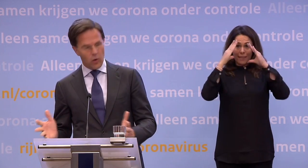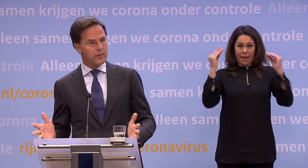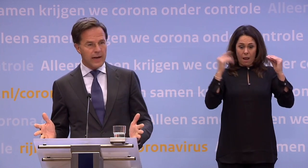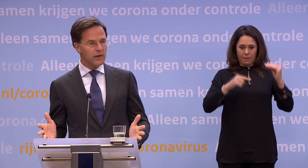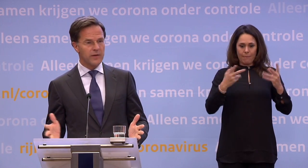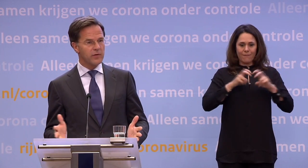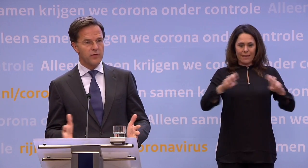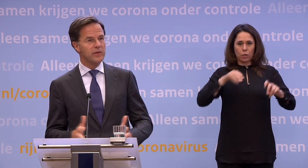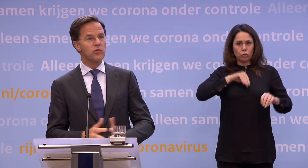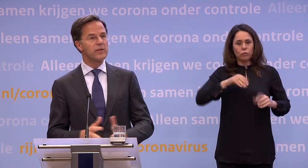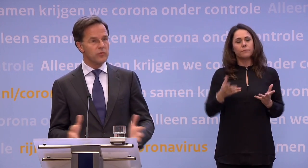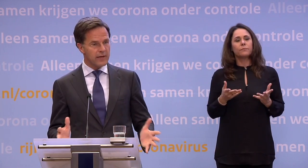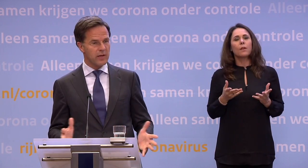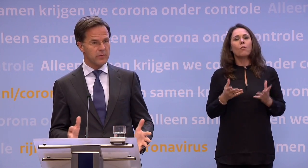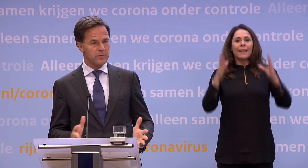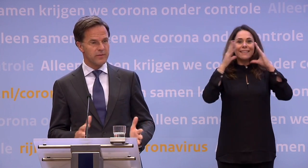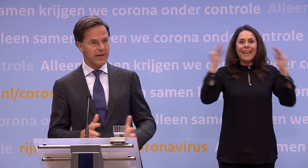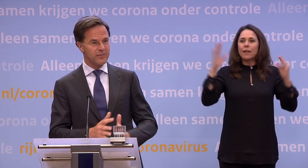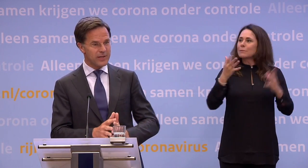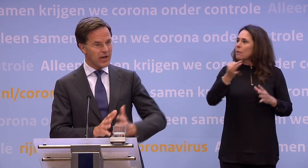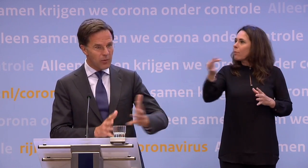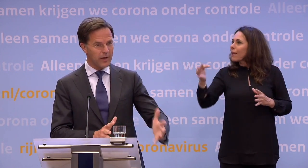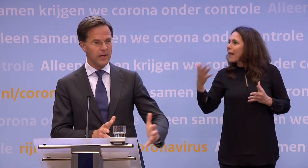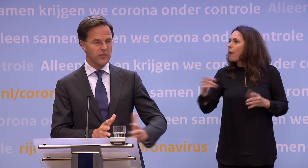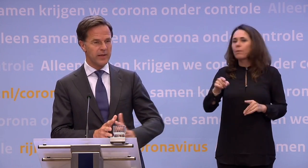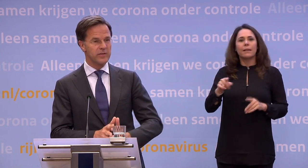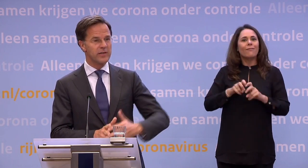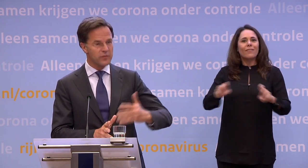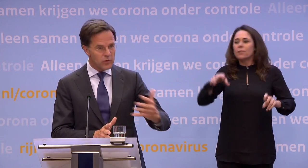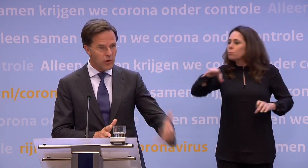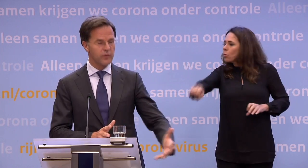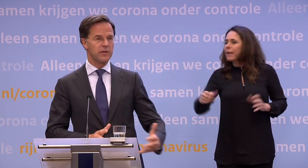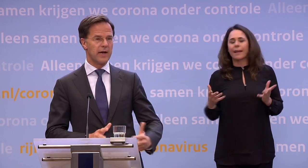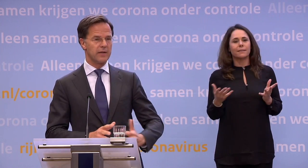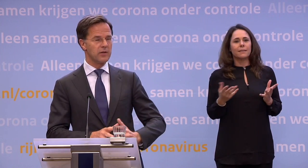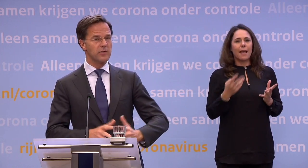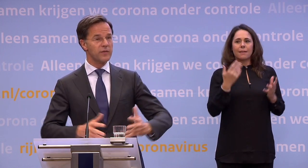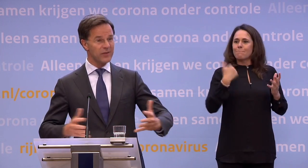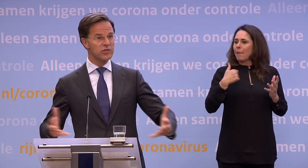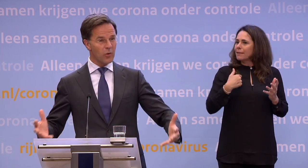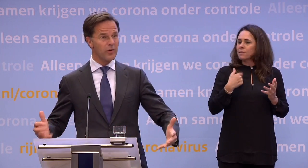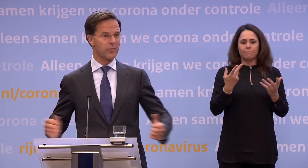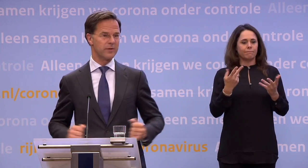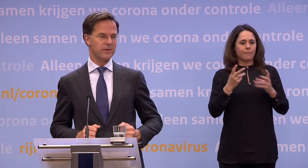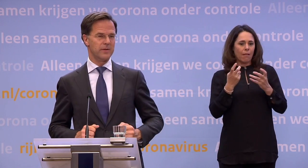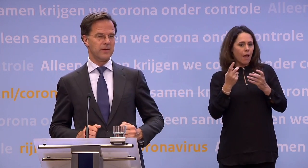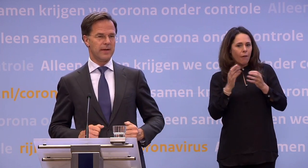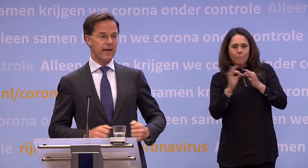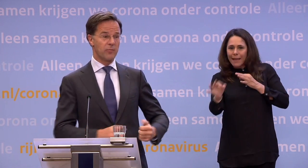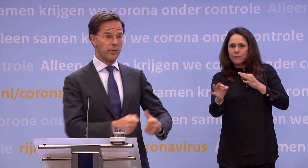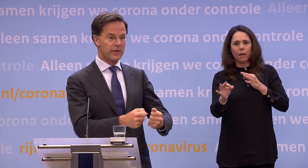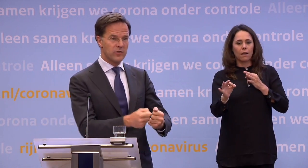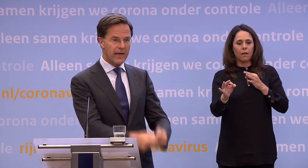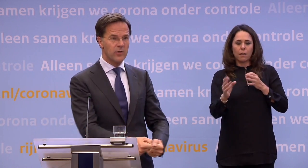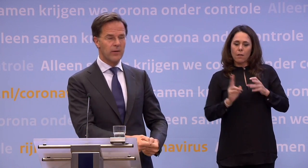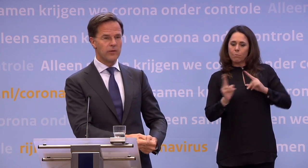plekken op Nederland waar we het virus nog niet ontdekt hebben... ...en mensen houden die anderhalve meter niet en het wordt overgedragen... ...dan kan dat weer heel snel oplopen. En